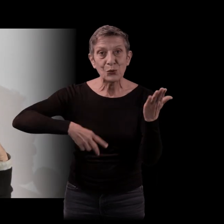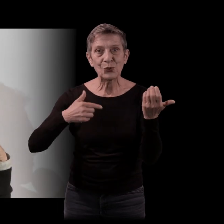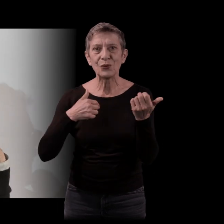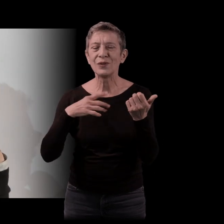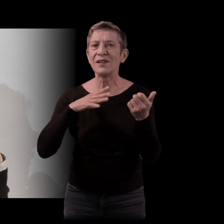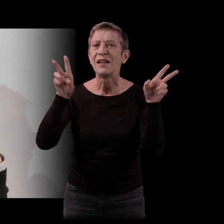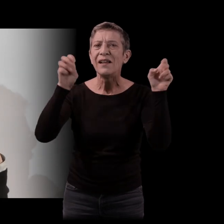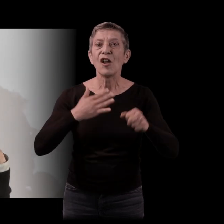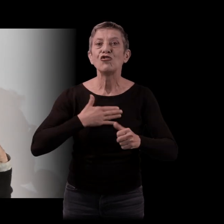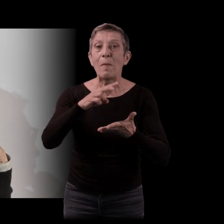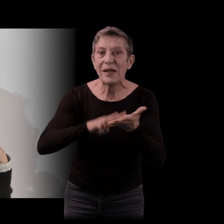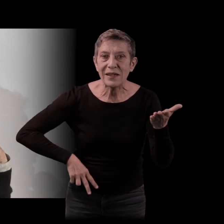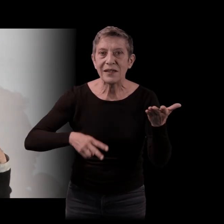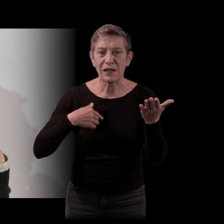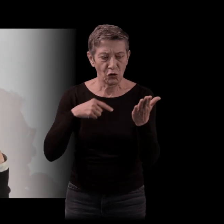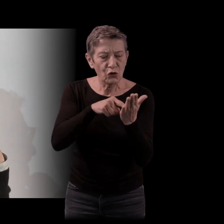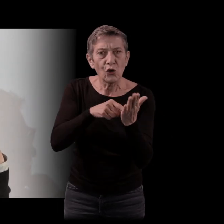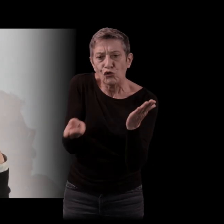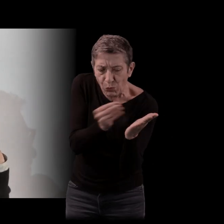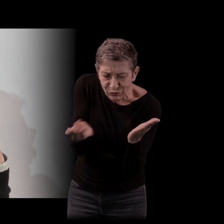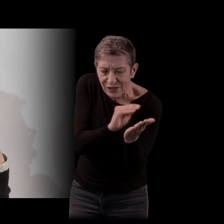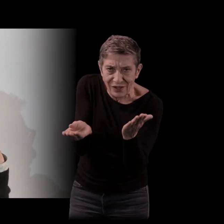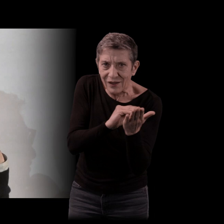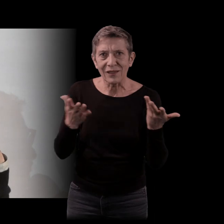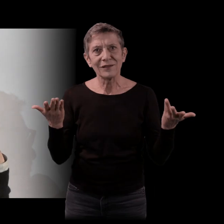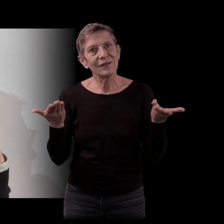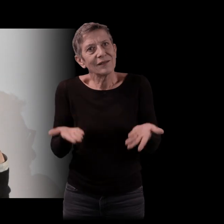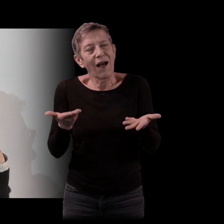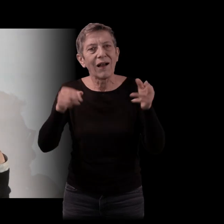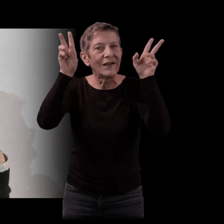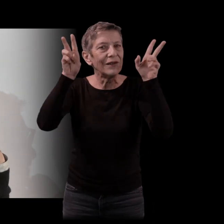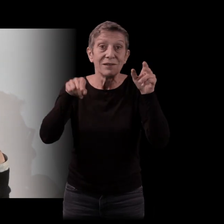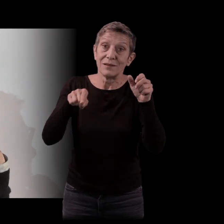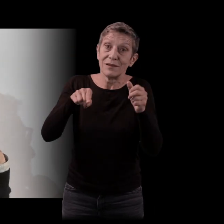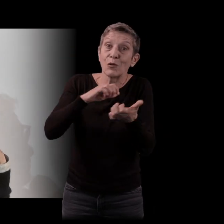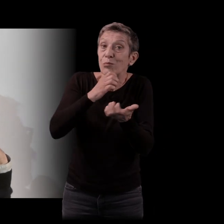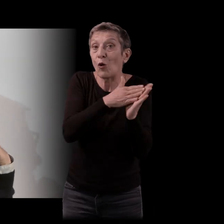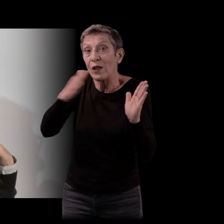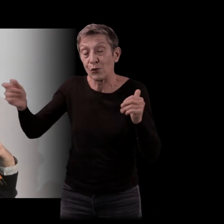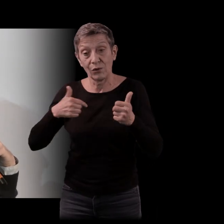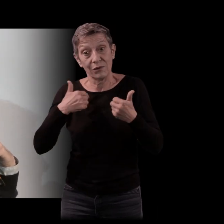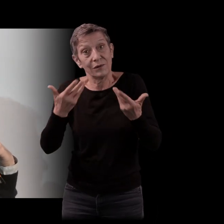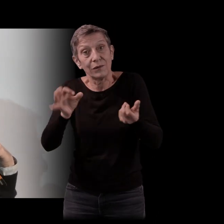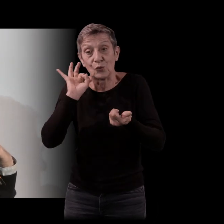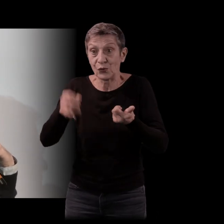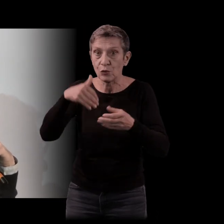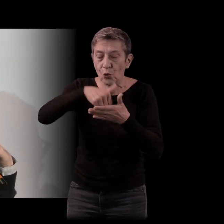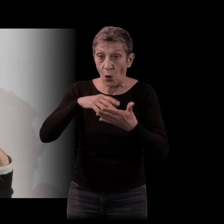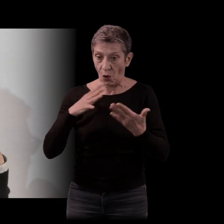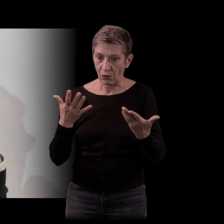je bookine. Ça a quand même beaucoup nourri à la fois mes appétits, parce qu'il y avait des biographies d'écrivains et que je fantasmais beaucoup. Puis